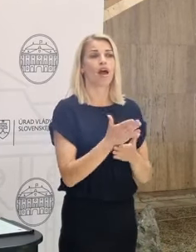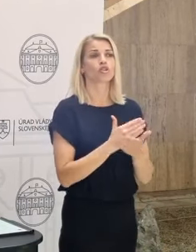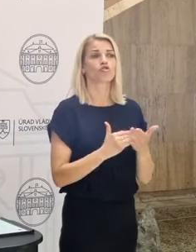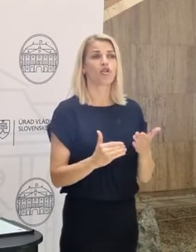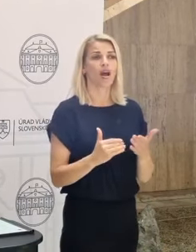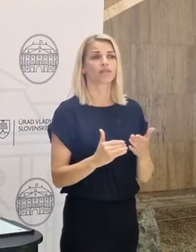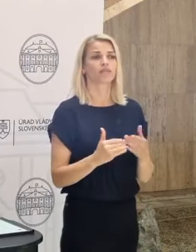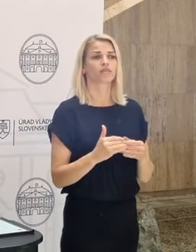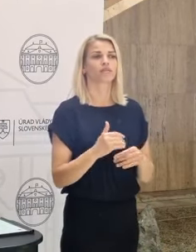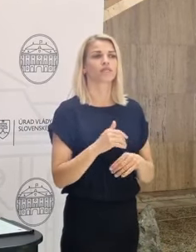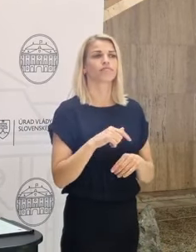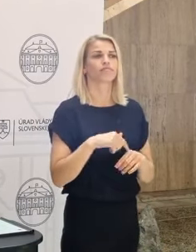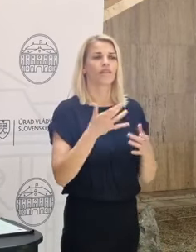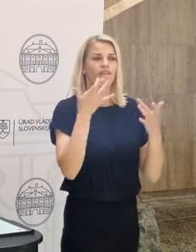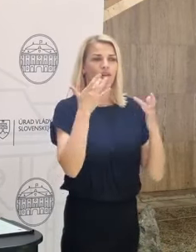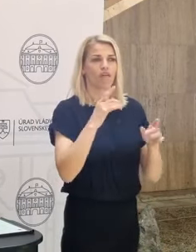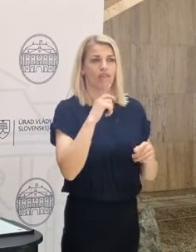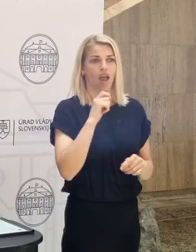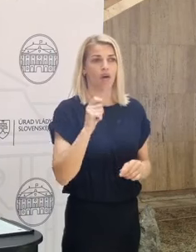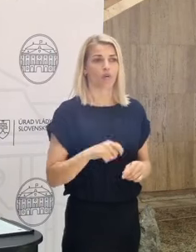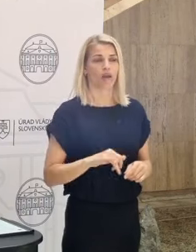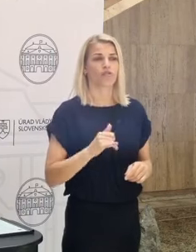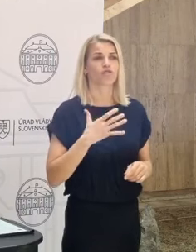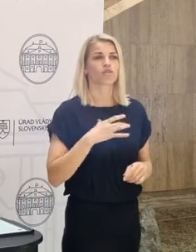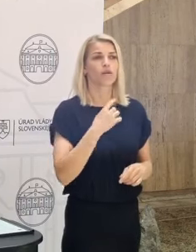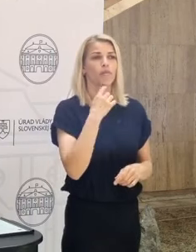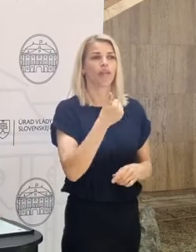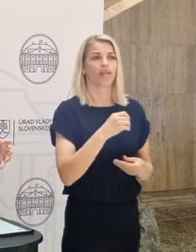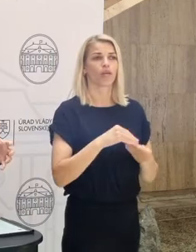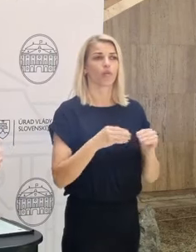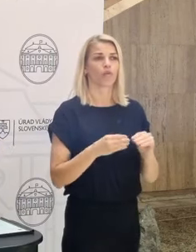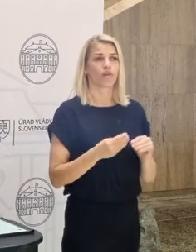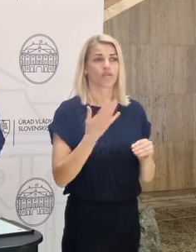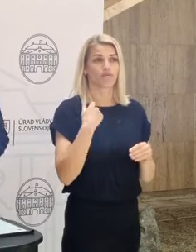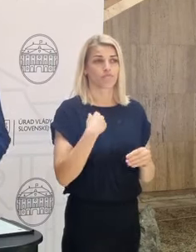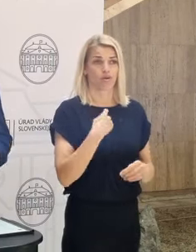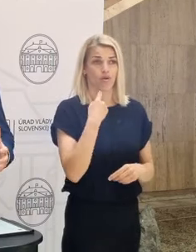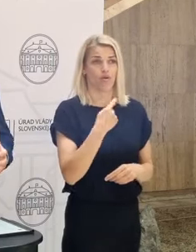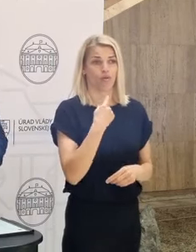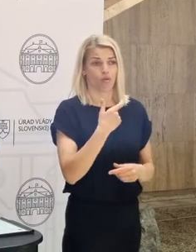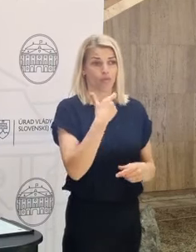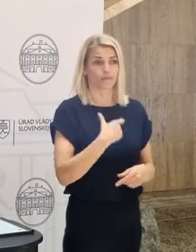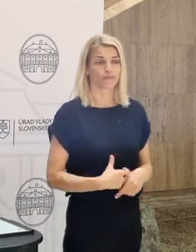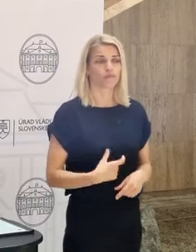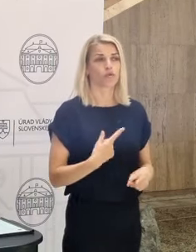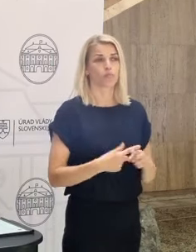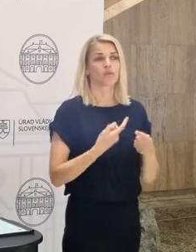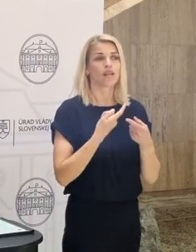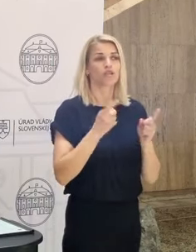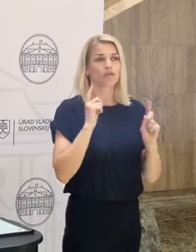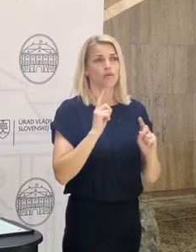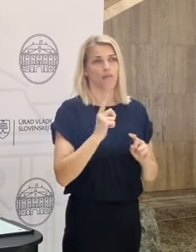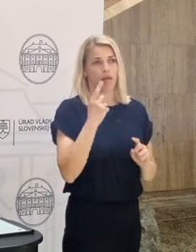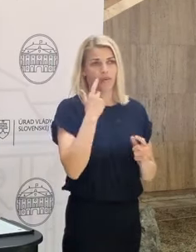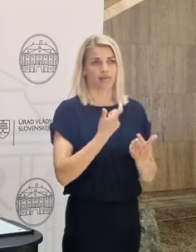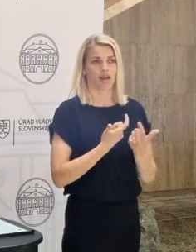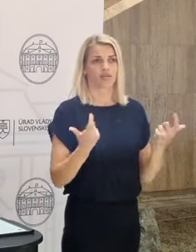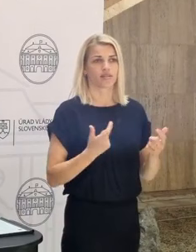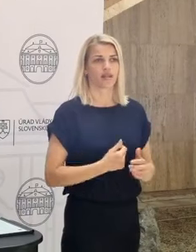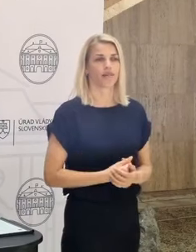bola venovaná Ukrajine. A tu chcem ešte zdôraziť jednu vec, ktorú som tlnočil a ktorá myslím si, že aj nám na Slovensku musí byť jasná.